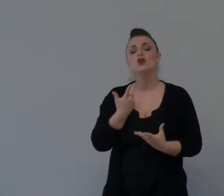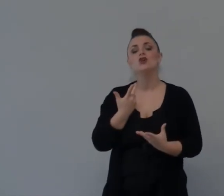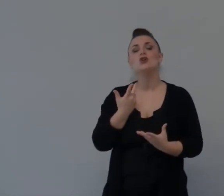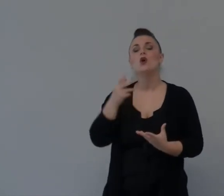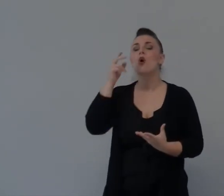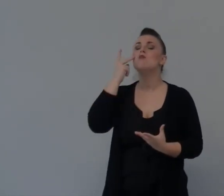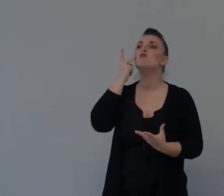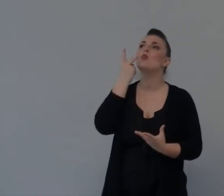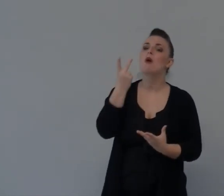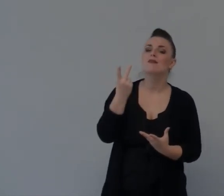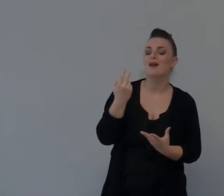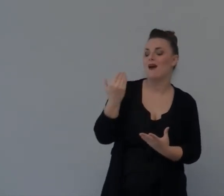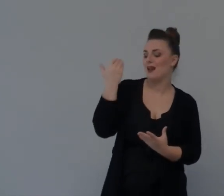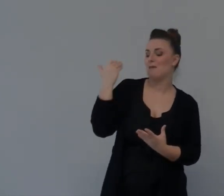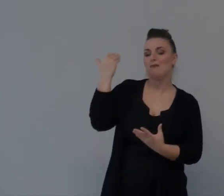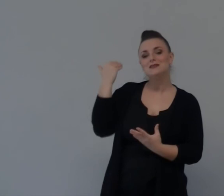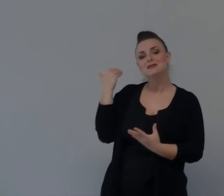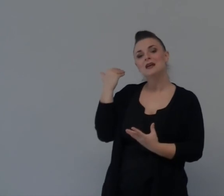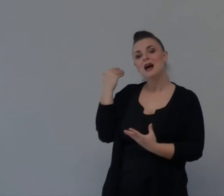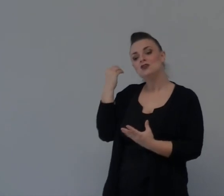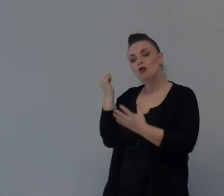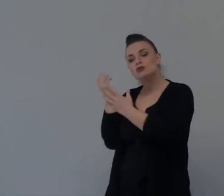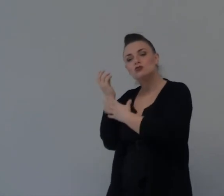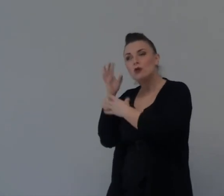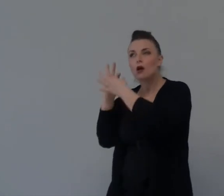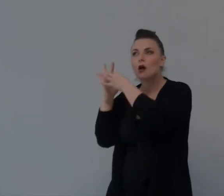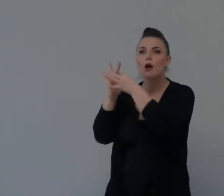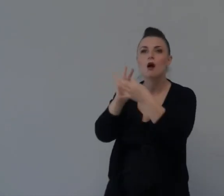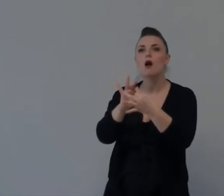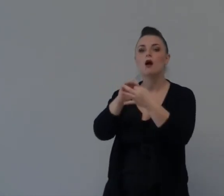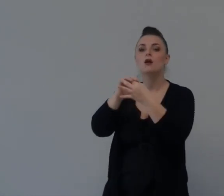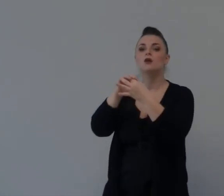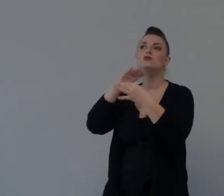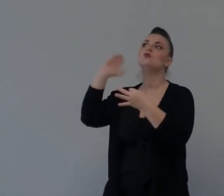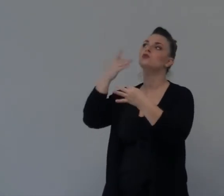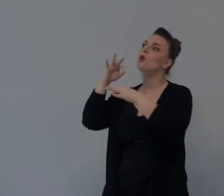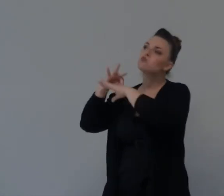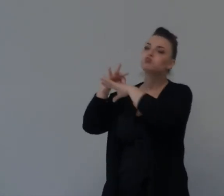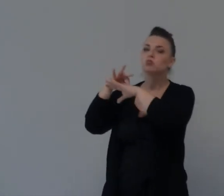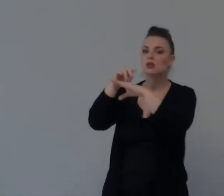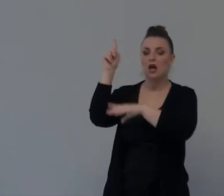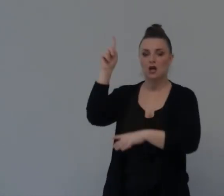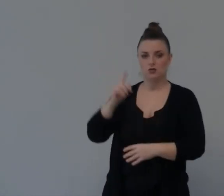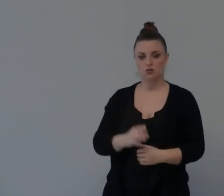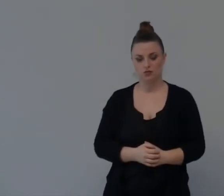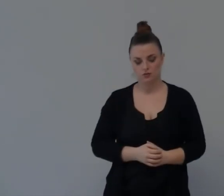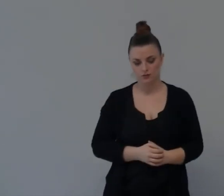Mano Invisibile Come Ha Meravigliosamente Dipinto La Mia Vita